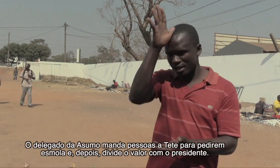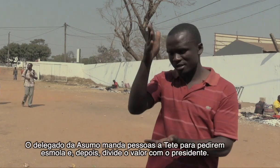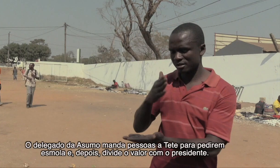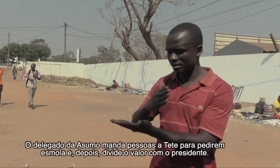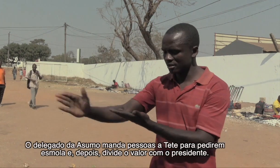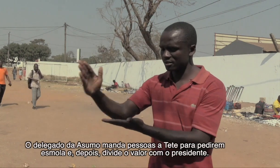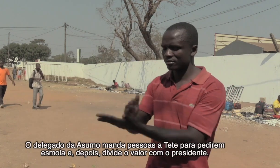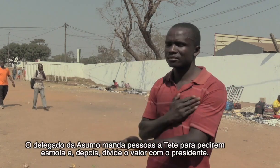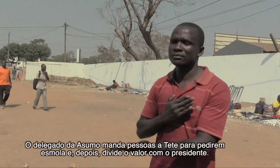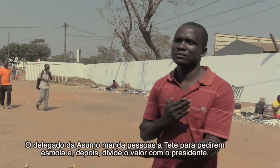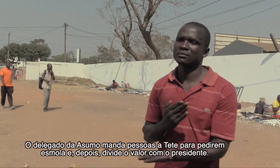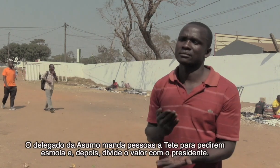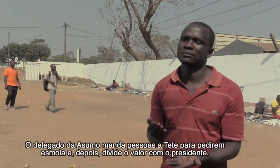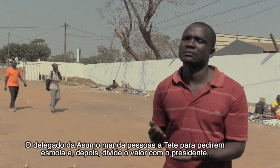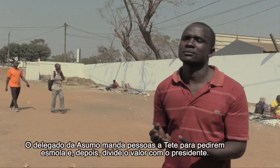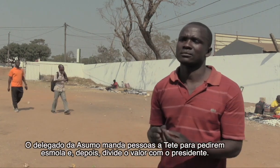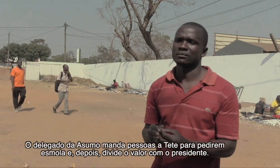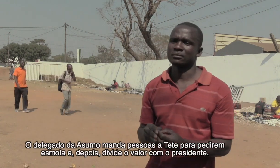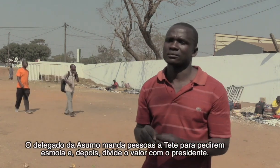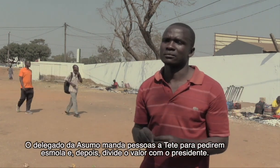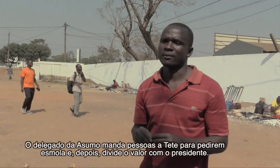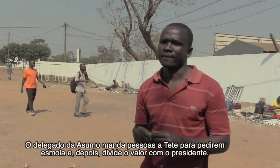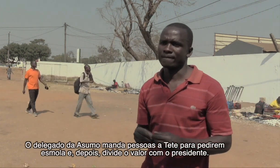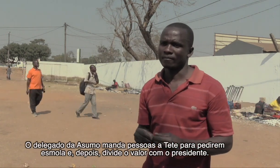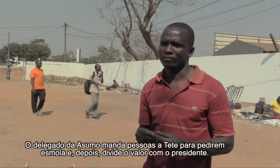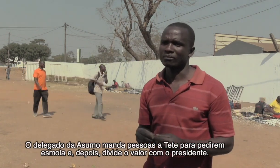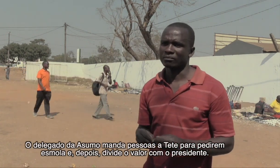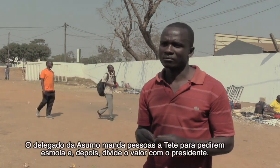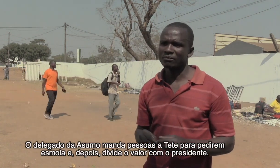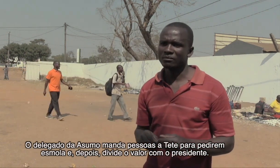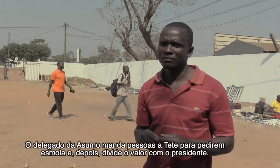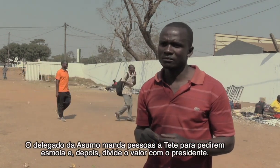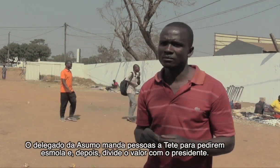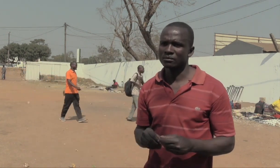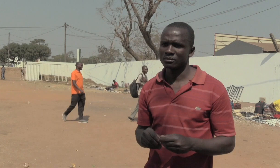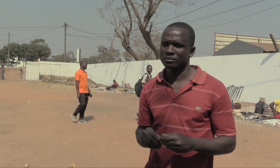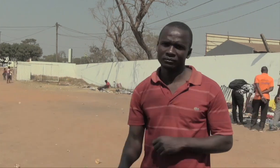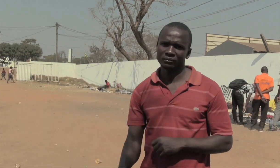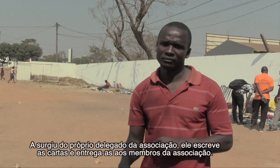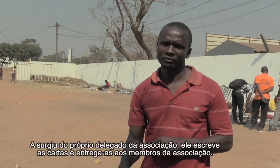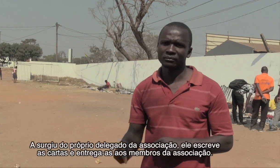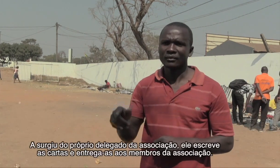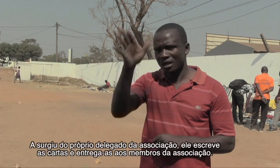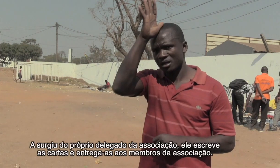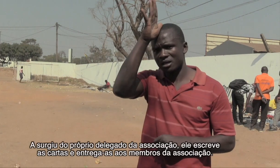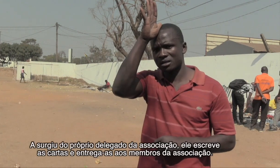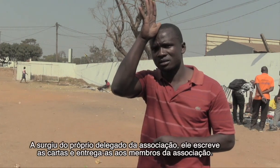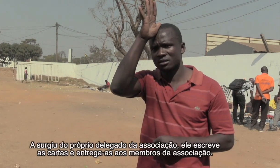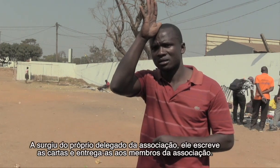esmola e chega aqui em Chimoio e faz uma divisão com o presidente. Essa ideia surgiu a partir daqui mesmo, a